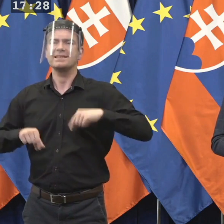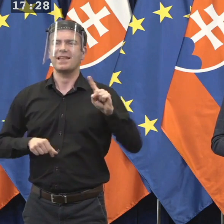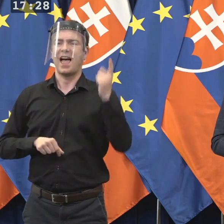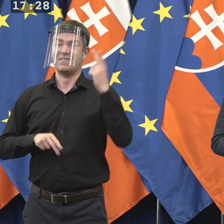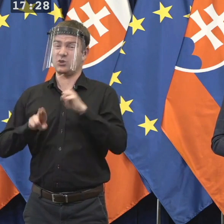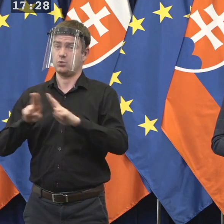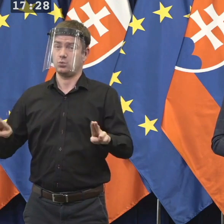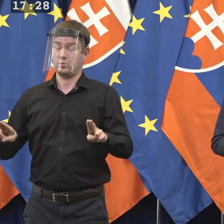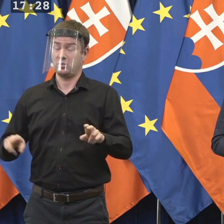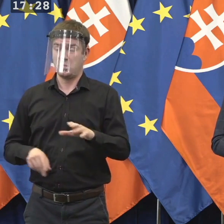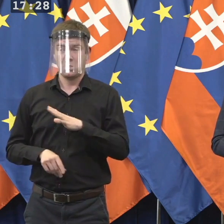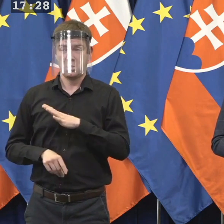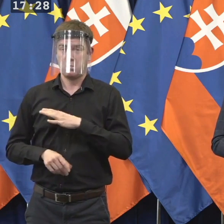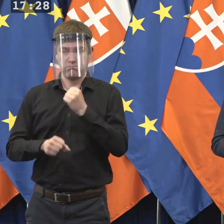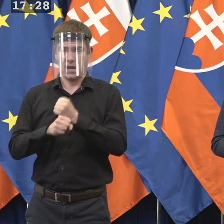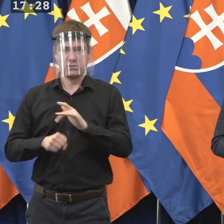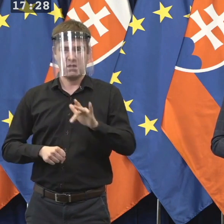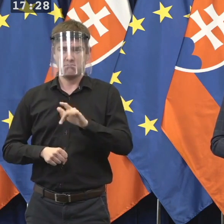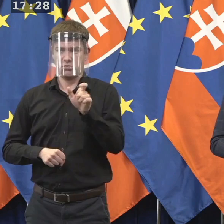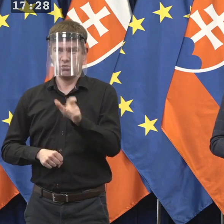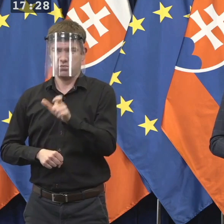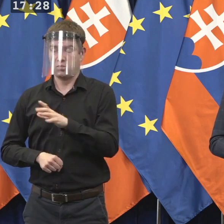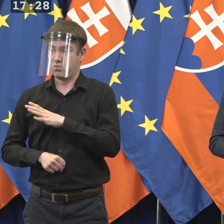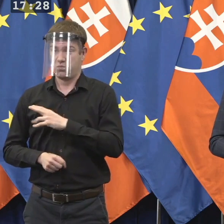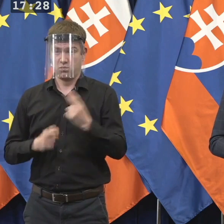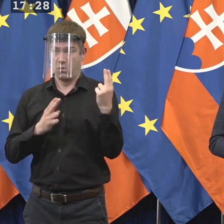otvorené také výberové konanie,